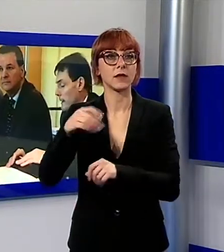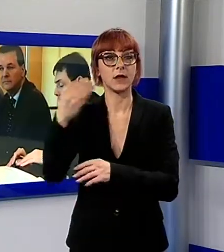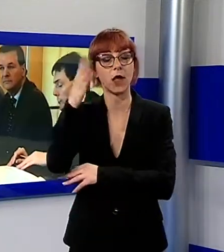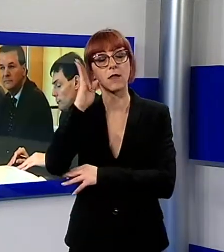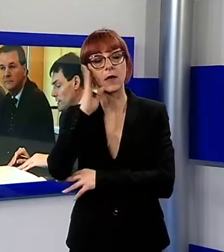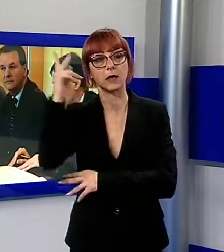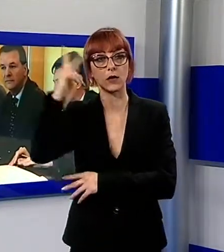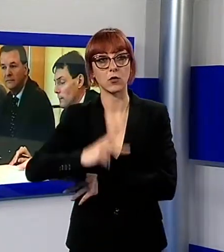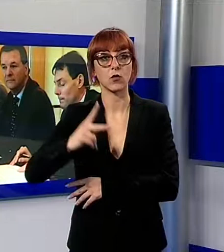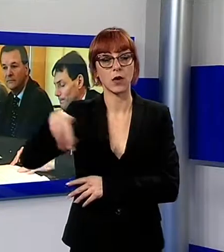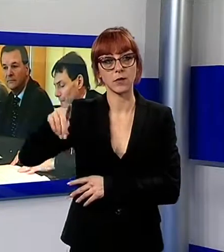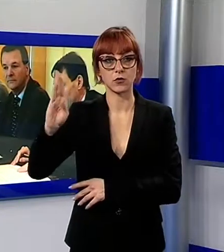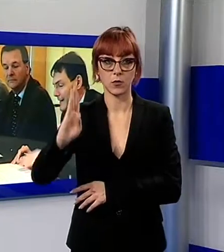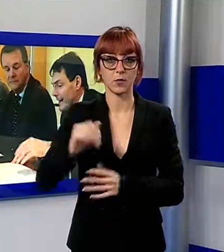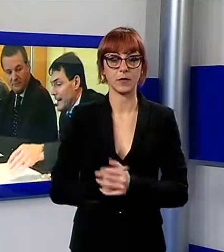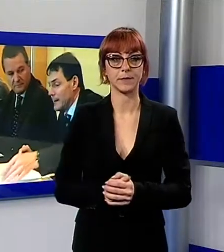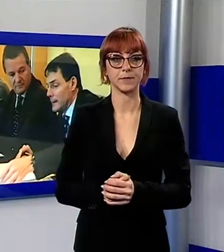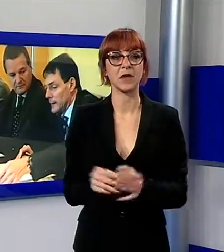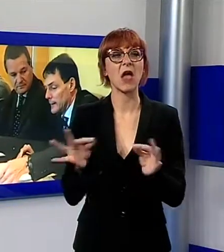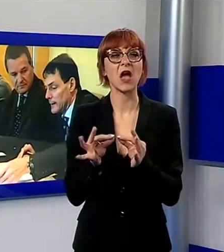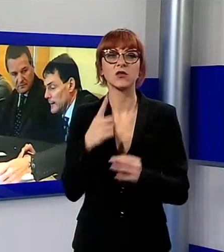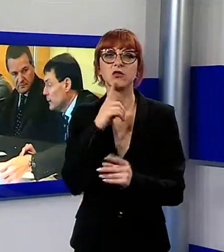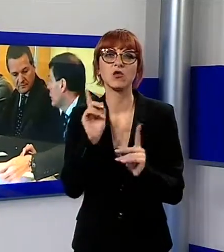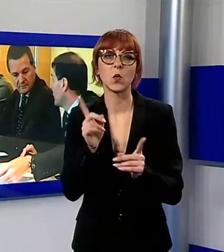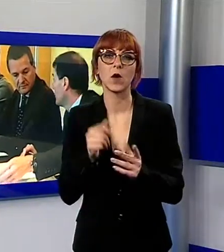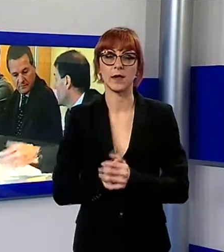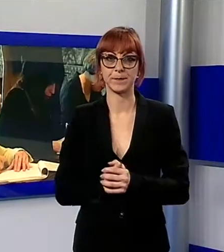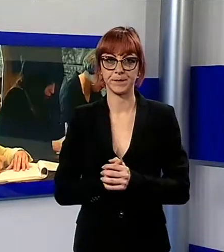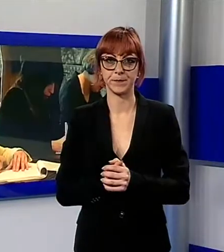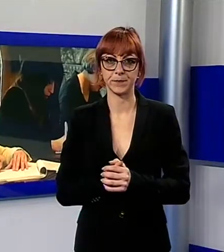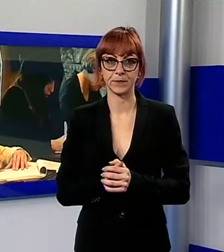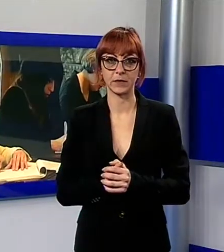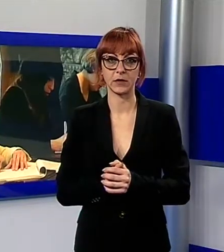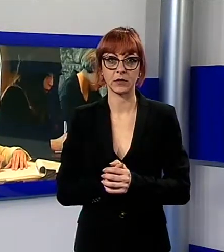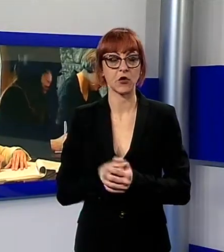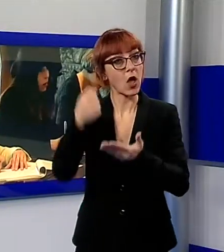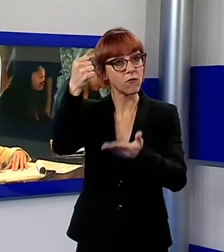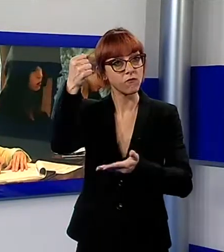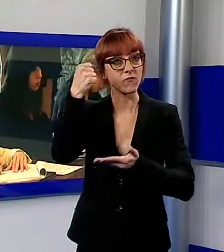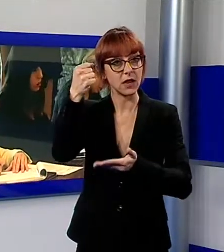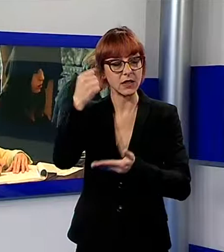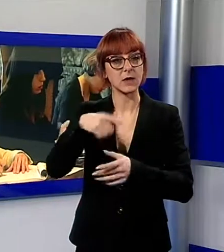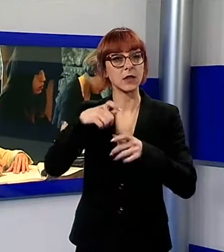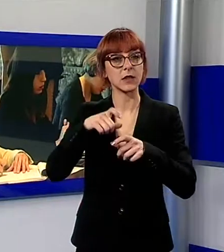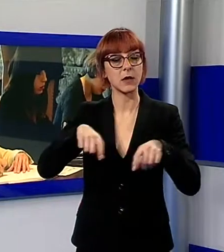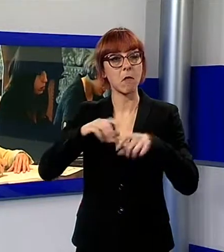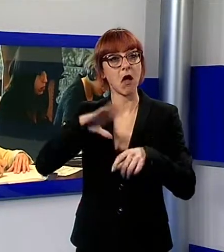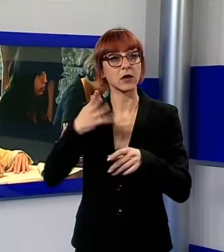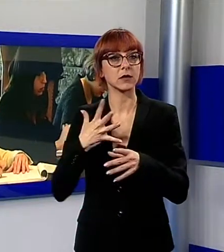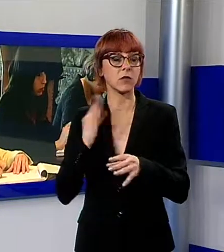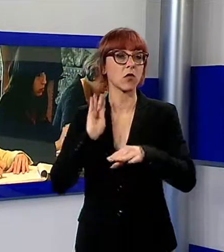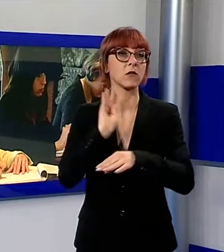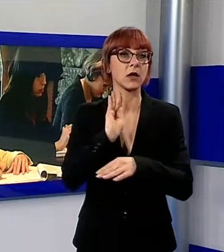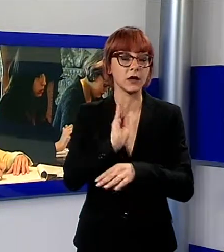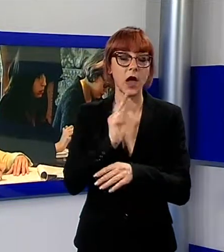Il protocollo prevede per gli affiliati a Federalberghi la possibilità di accedere ai finanziamenti di Banca del Monte sia a medio